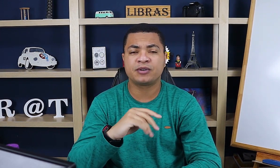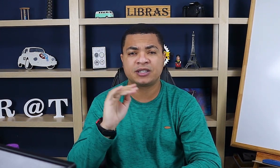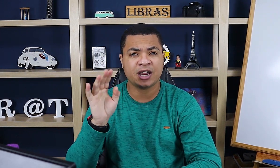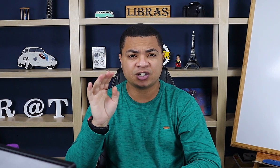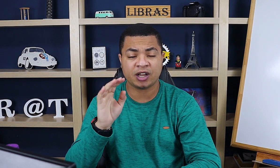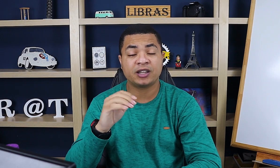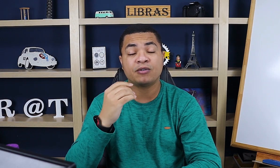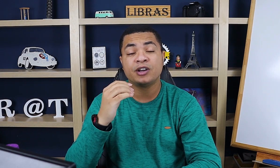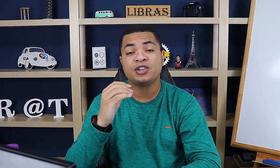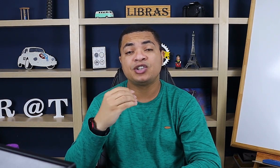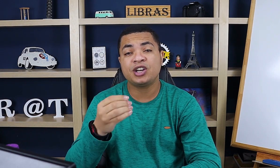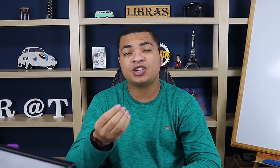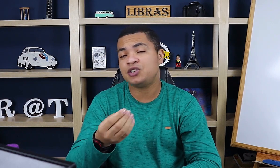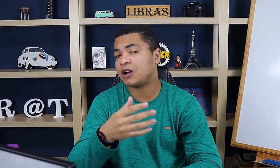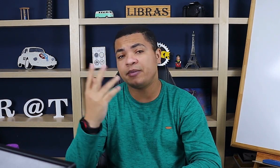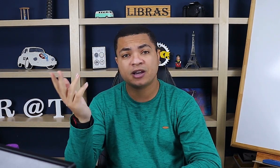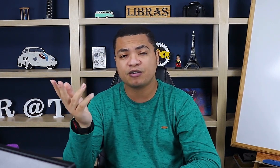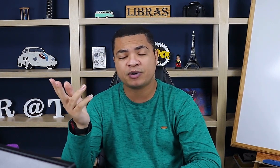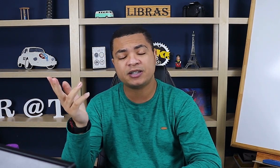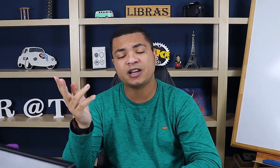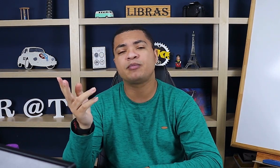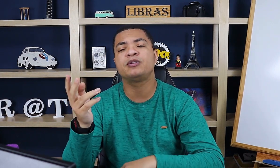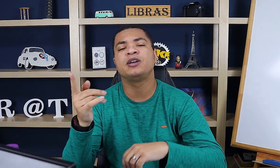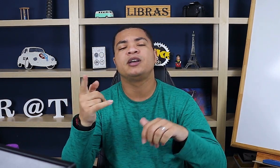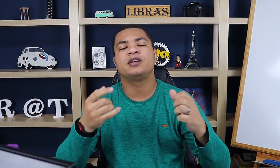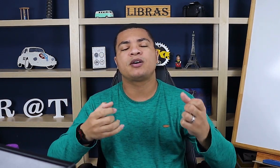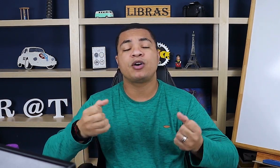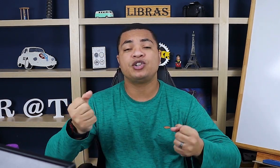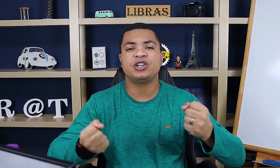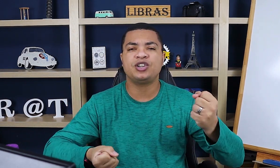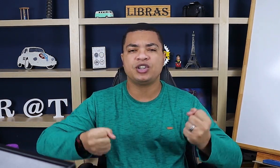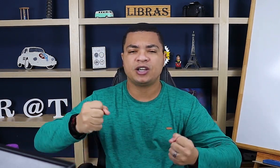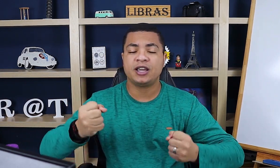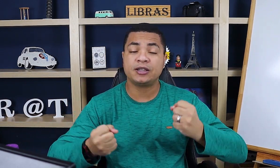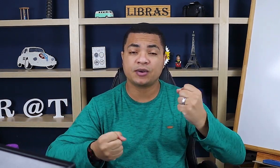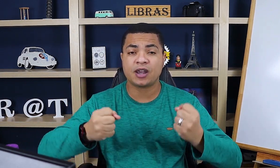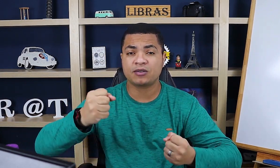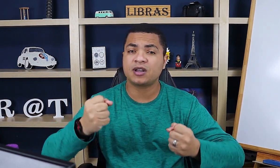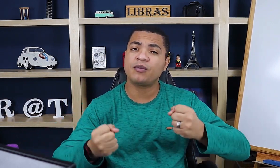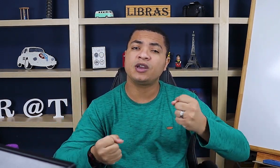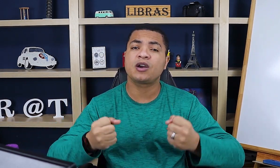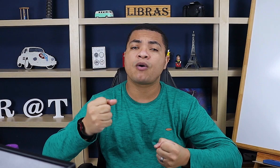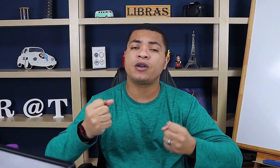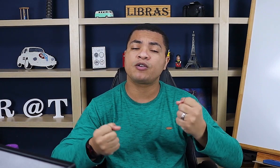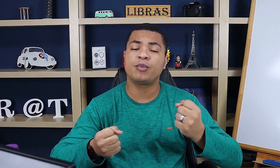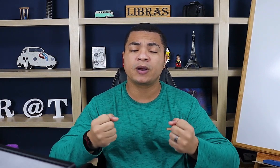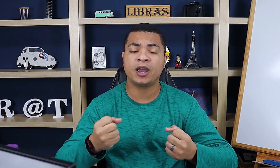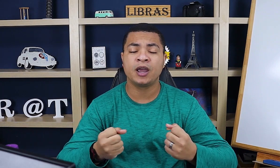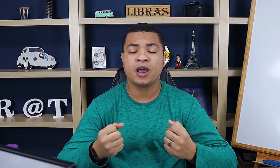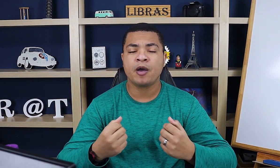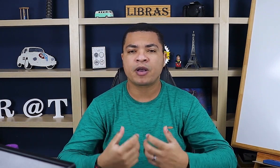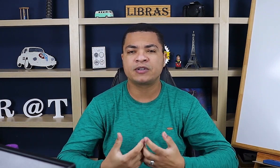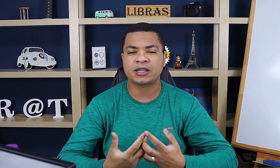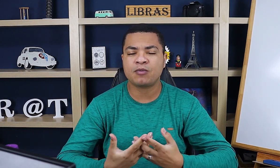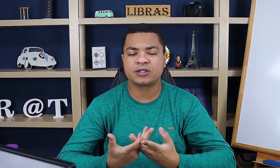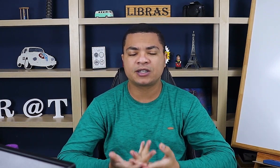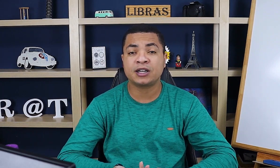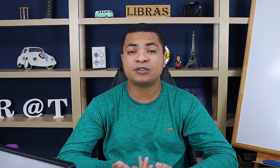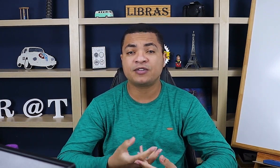O que seja aí. Então, dirigir um caminhão, por exemplo. Então, ó, dirigir. Isso aqui é o sinal icônico. Por quê? Porque você está mostrando que